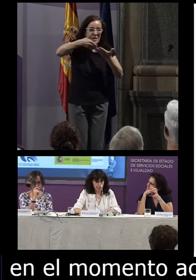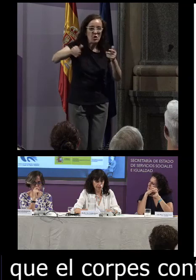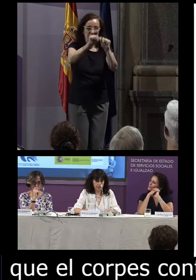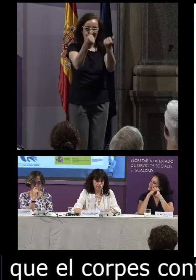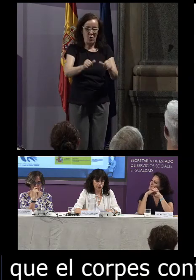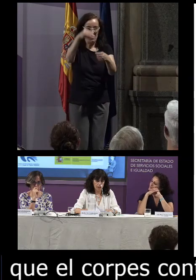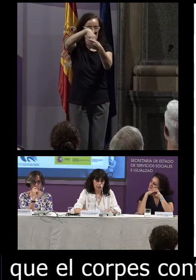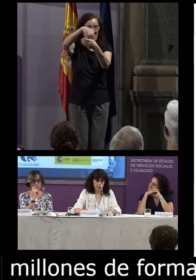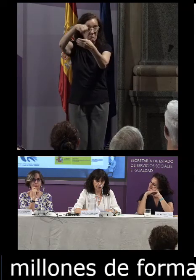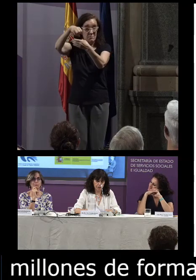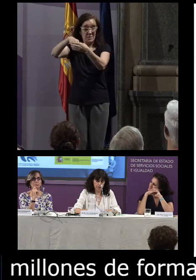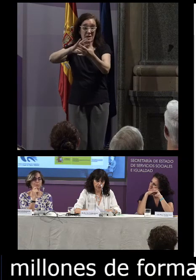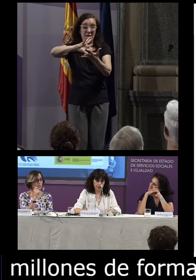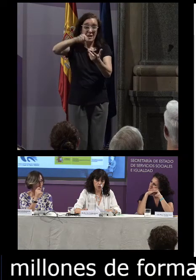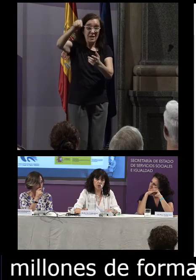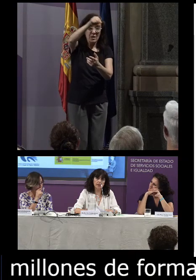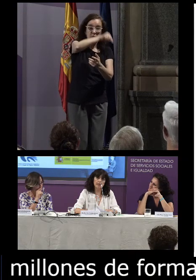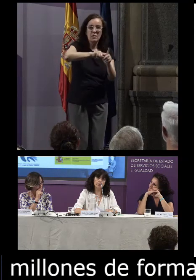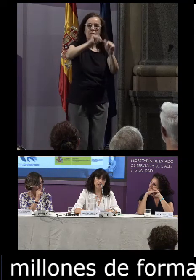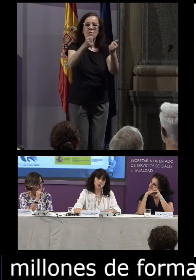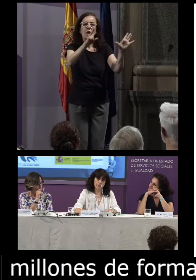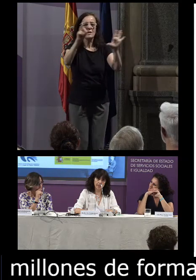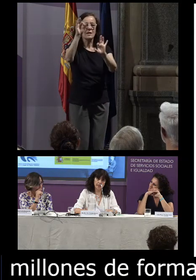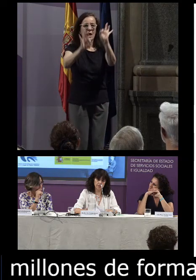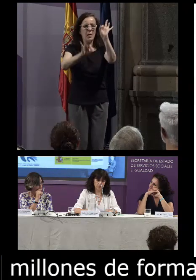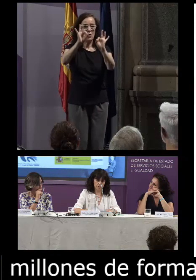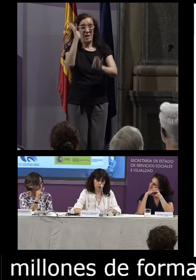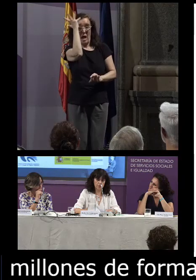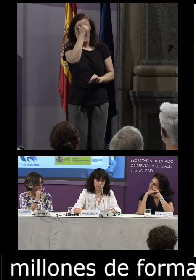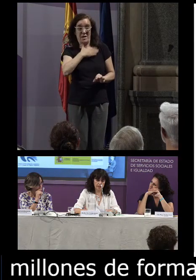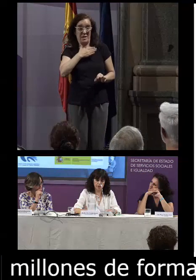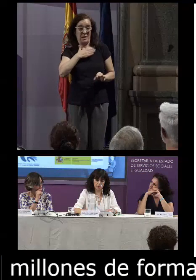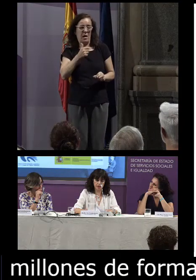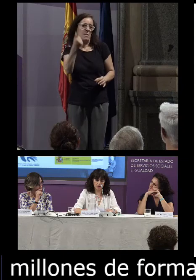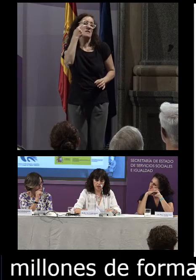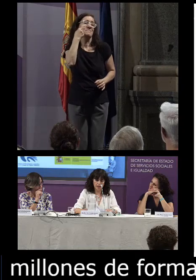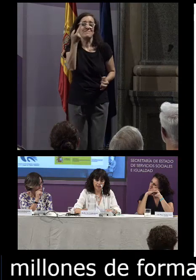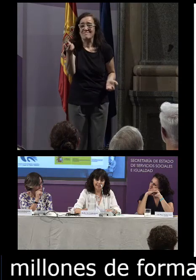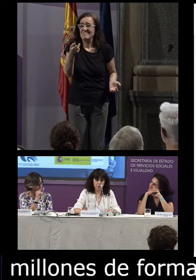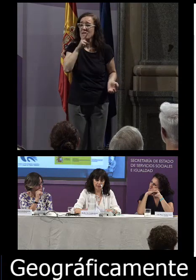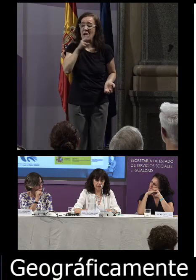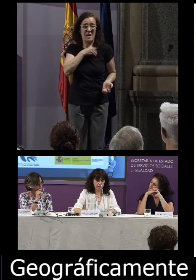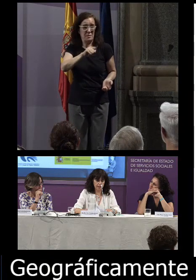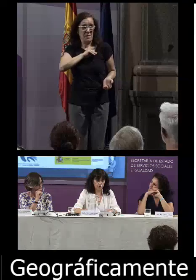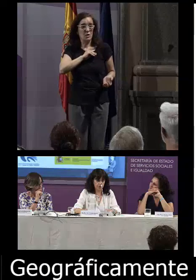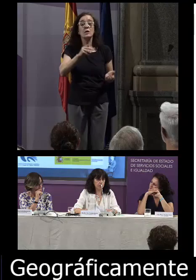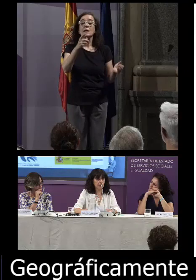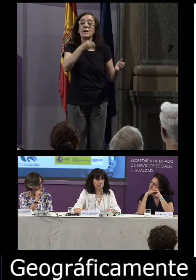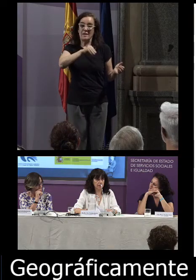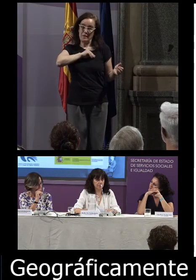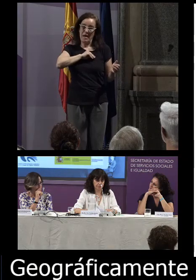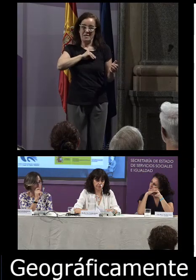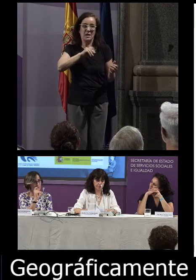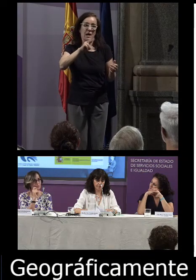geográficamente las formas proceden en un 70% de América donde más se habla español y de España el 30%